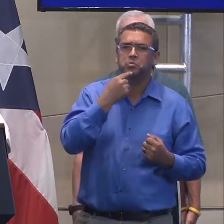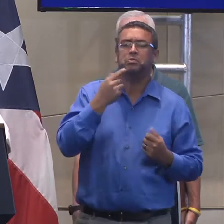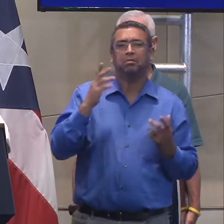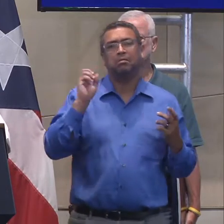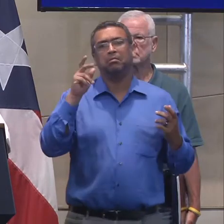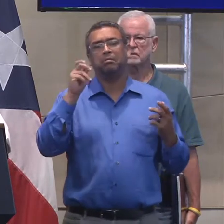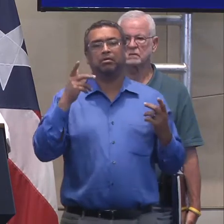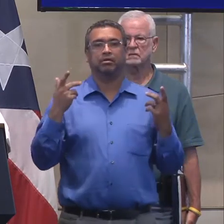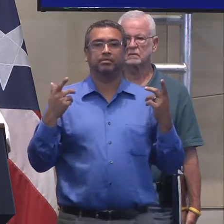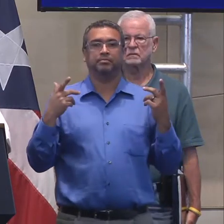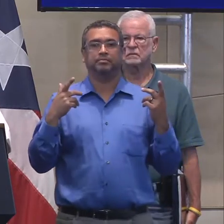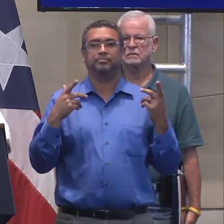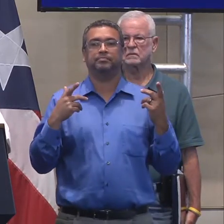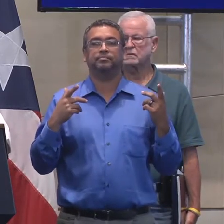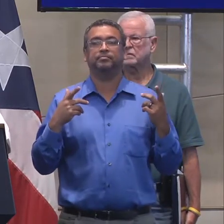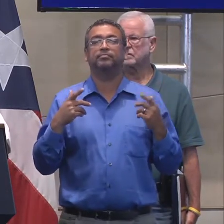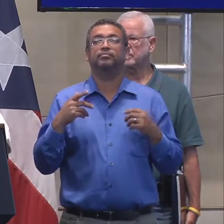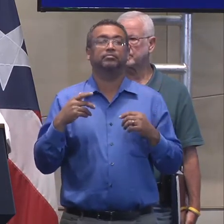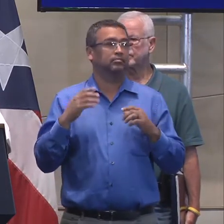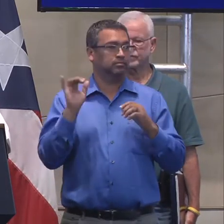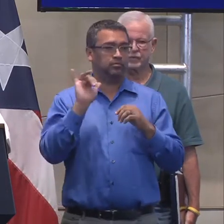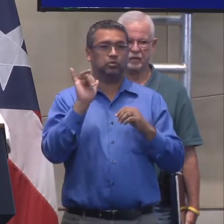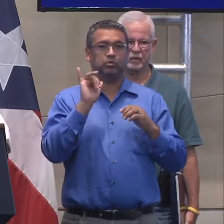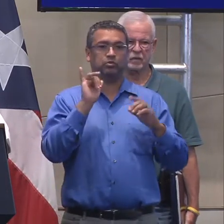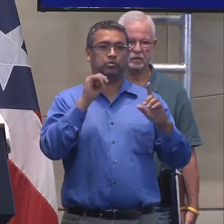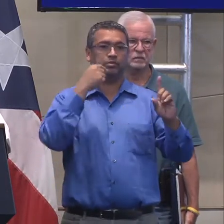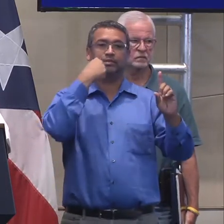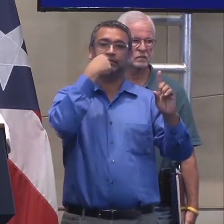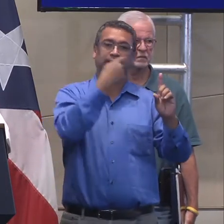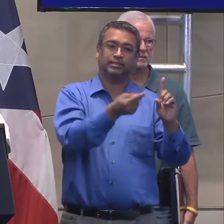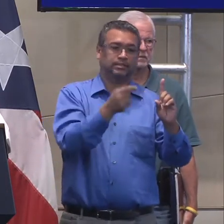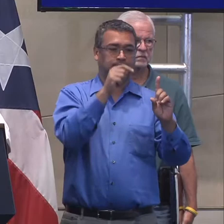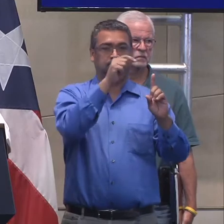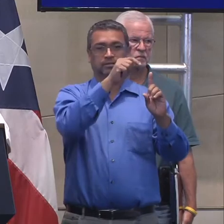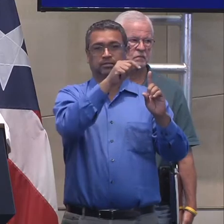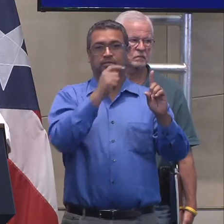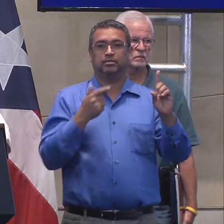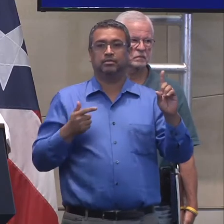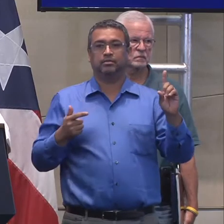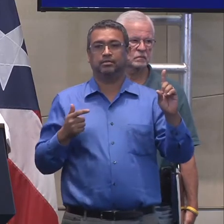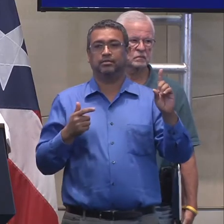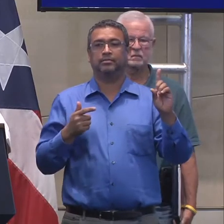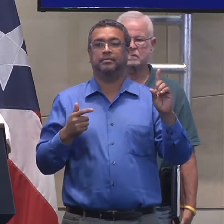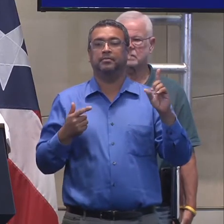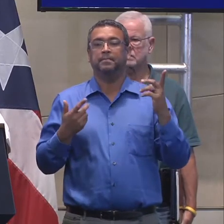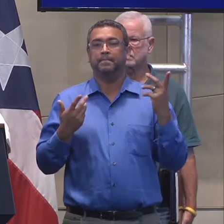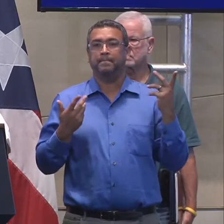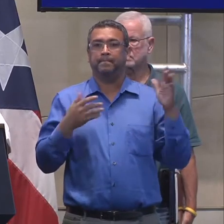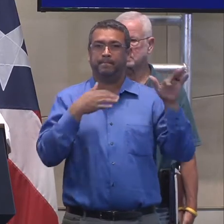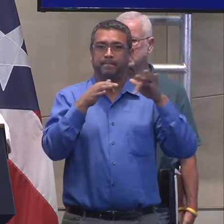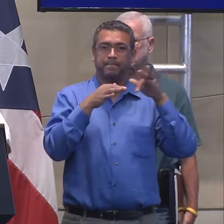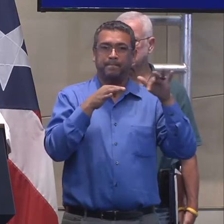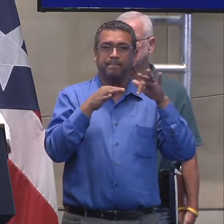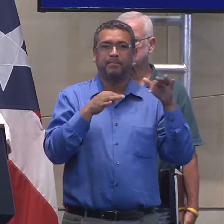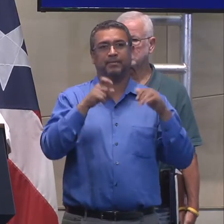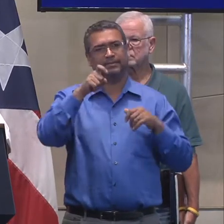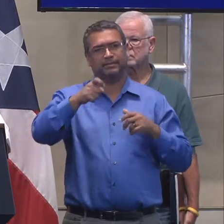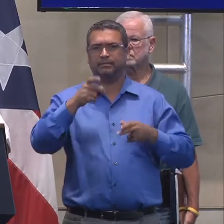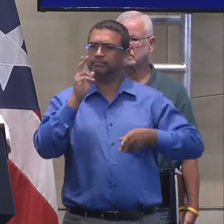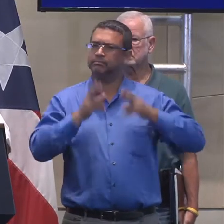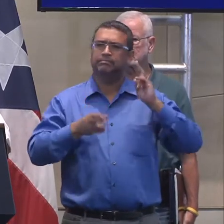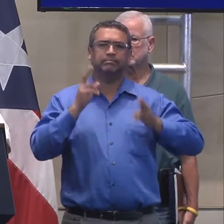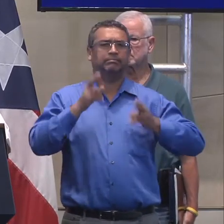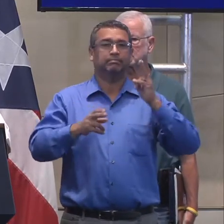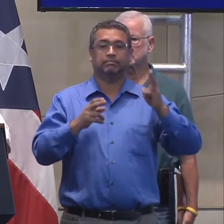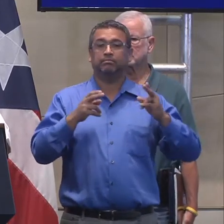Esto le reiteré a él la importancia de las condiciones iniciales y de trabajar rápido para que Puerto